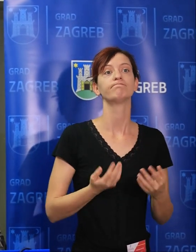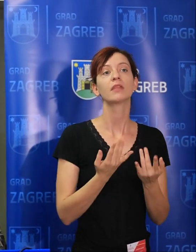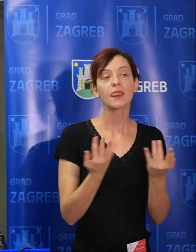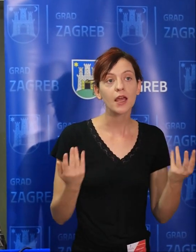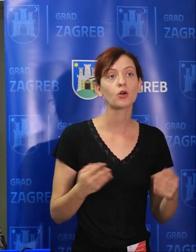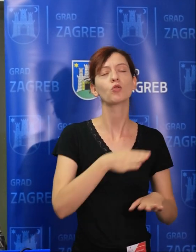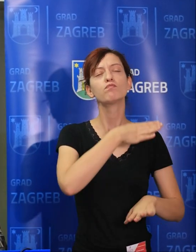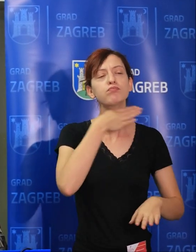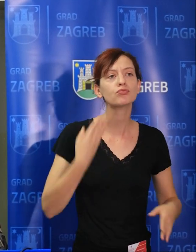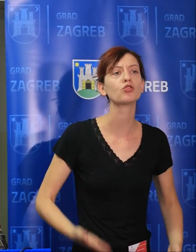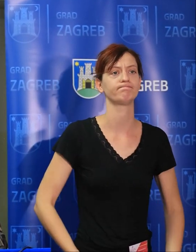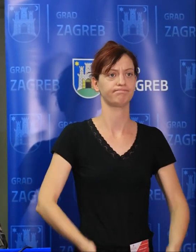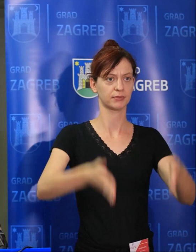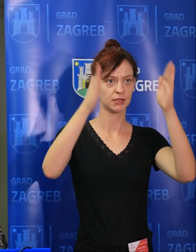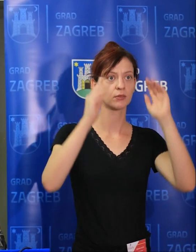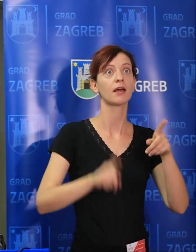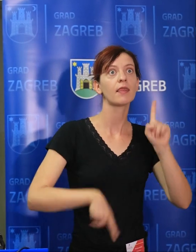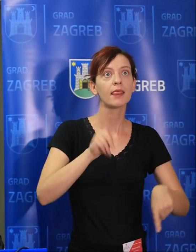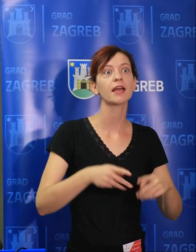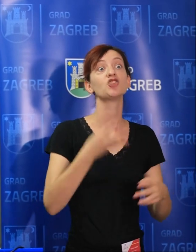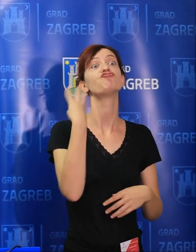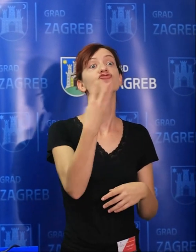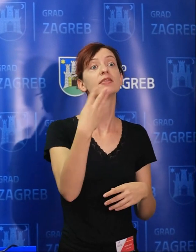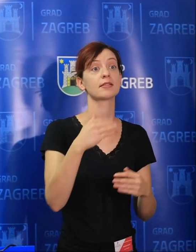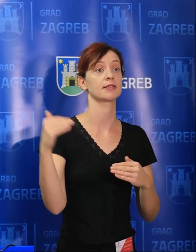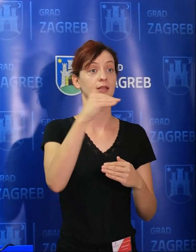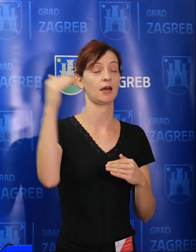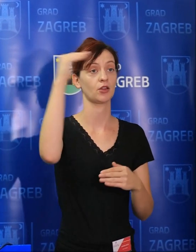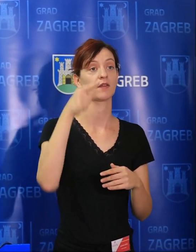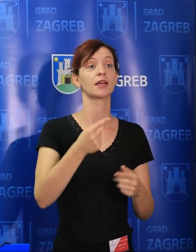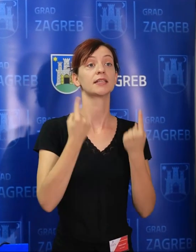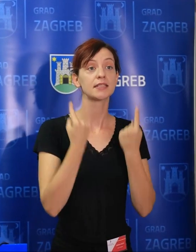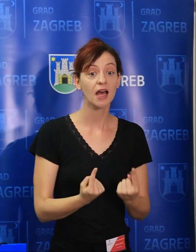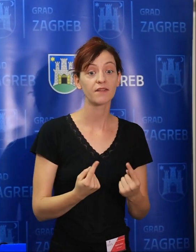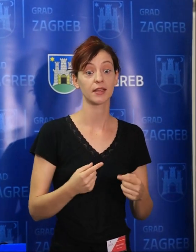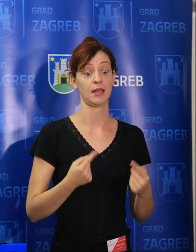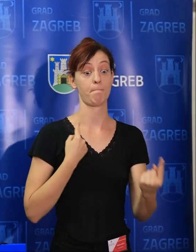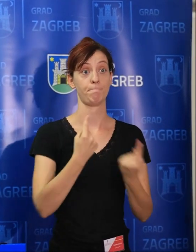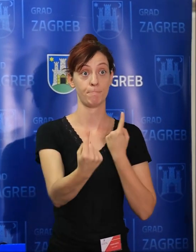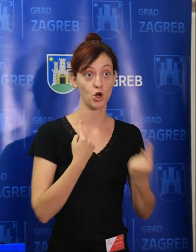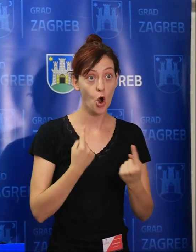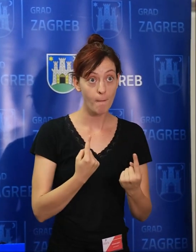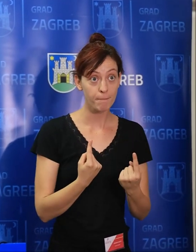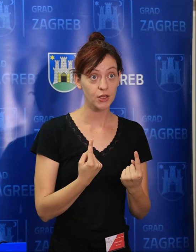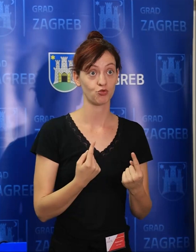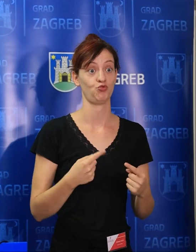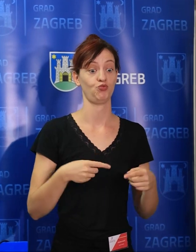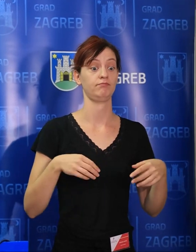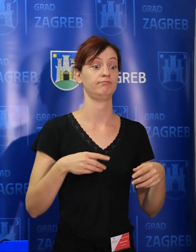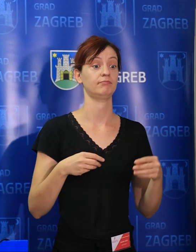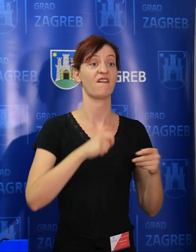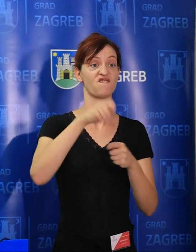puno nebodara, pa neki su čak i četrdeset kapila. I kada ih stavite na promjetnu infrastrukturu jedne Savske ulice